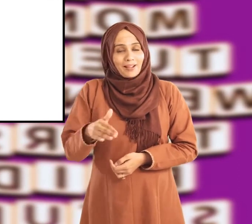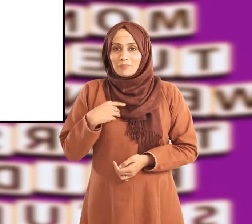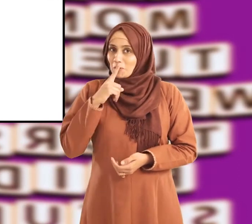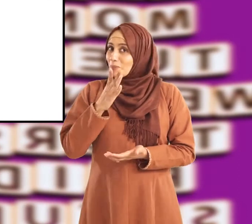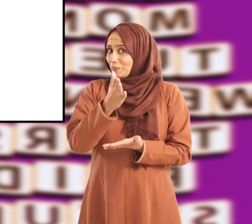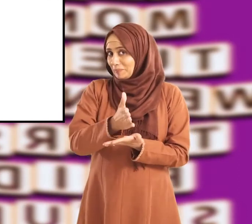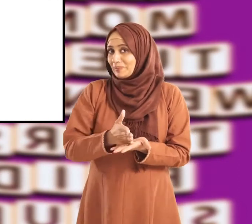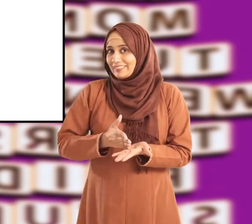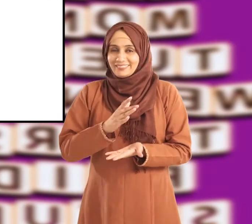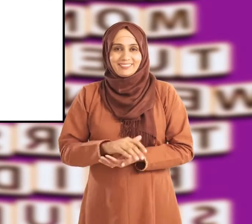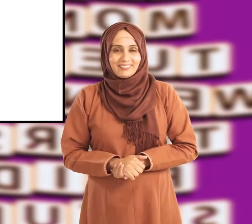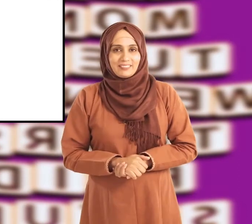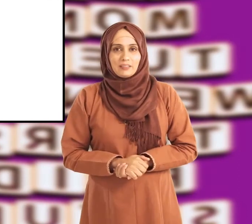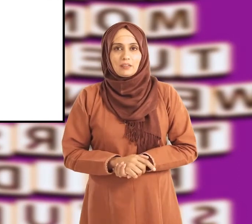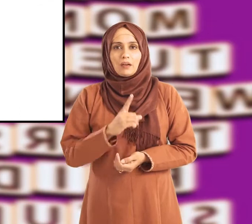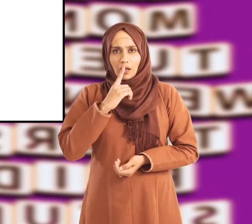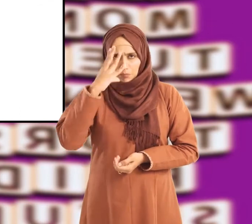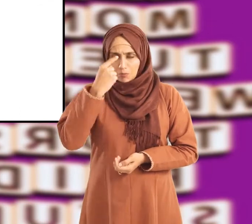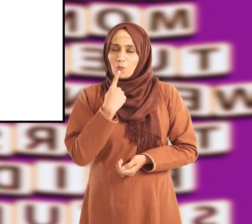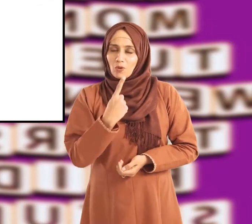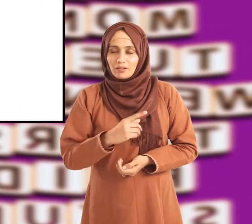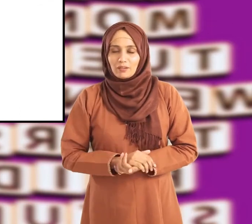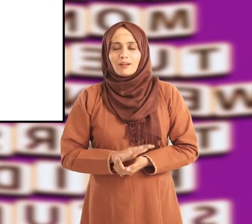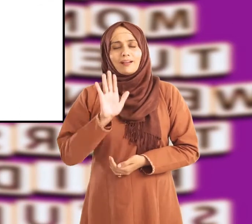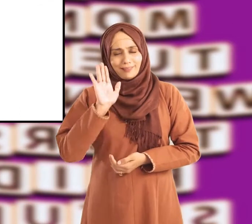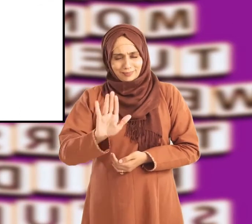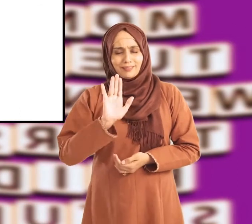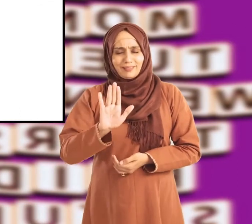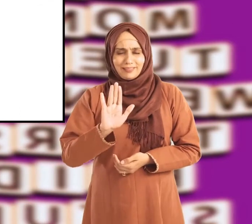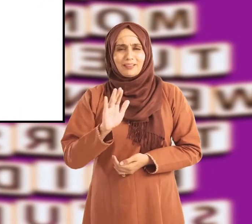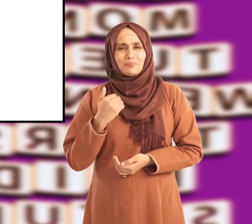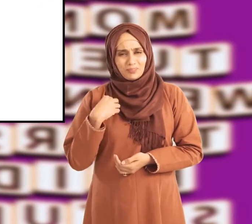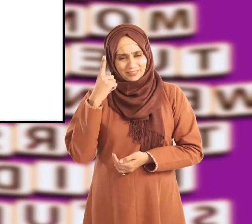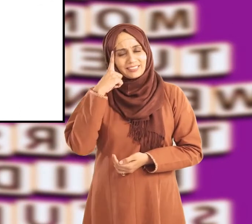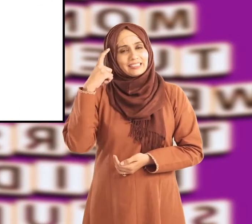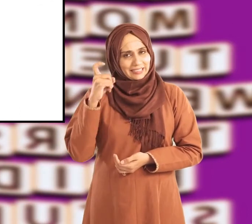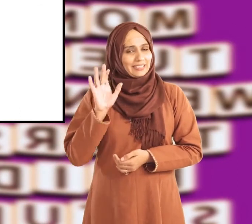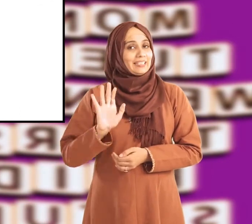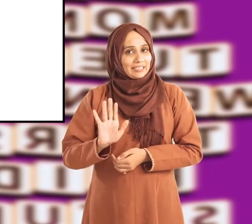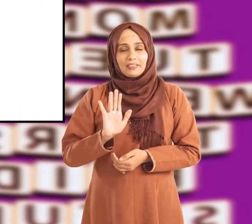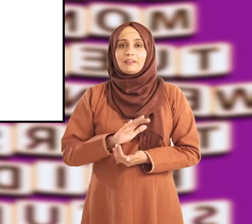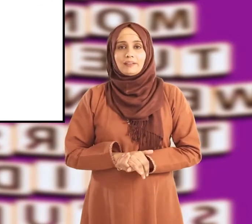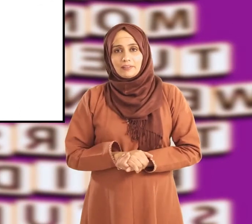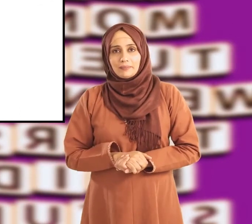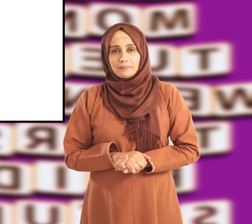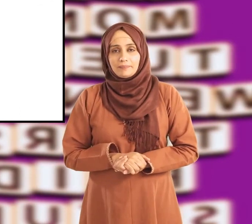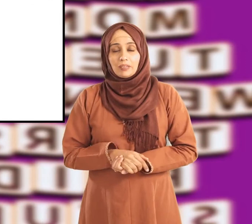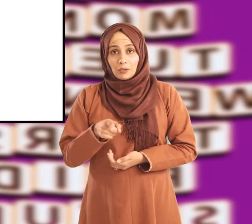بردے ہے احمد نے کہا ہاں ہاں احمد مجھے یاد ہے اس بردے